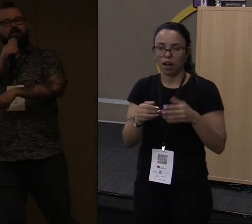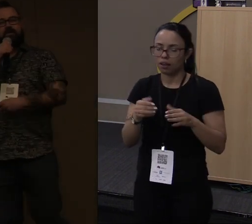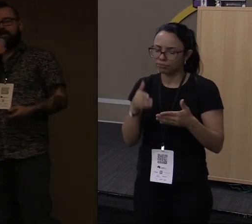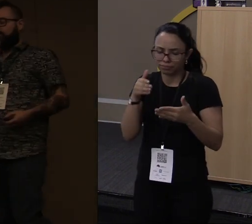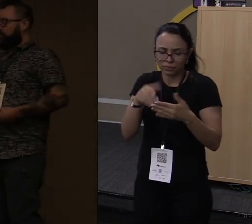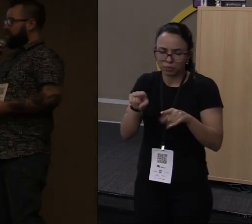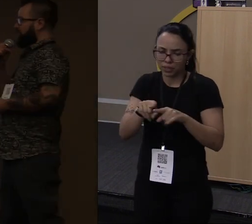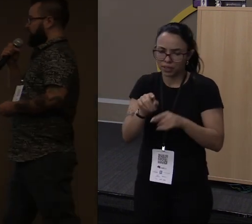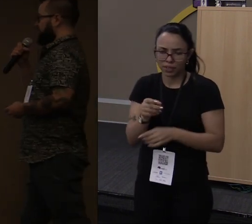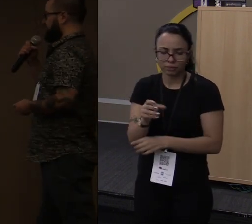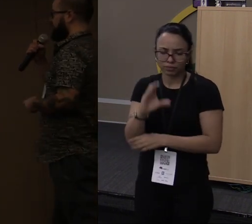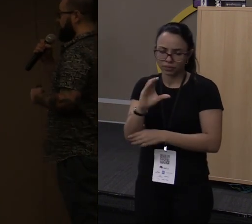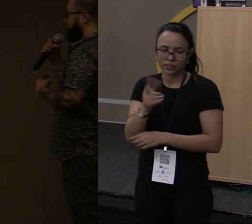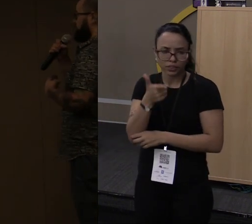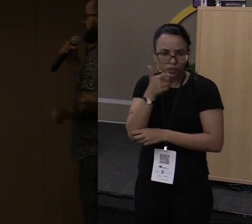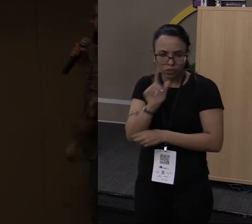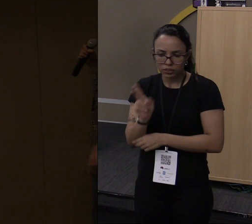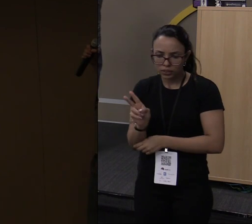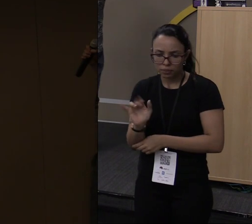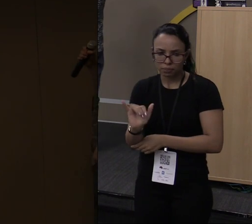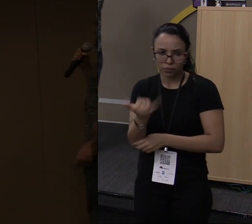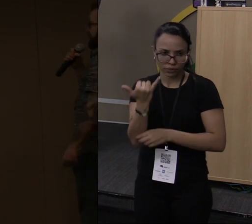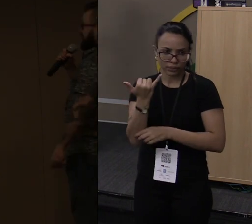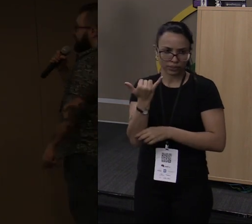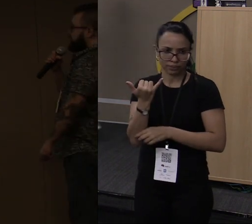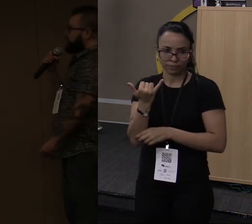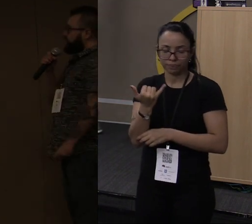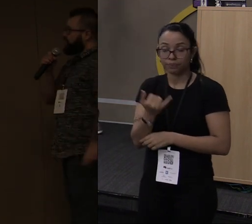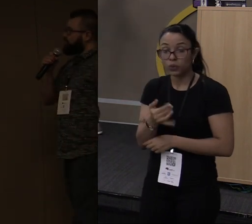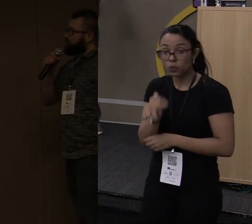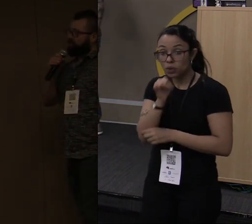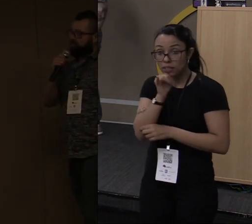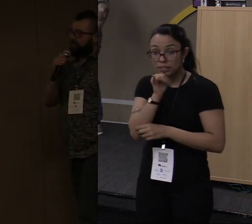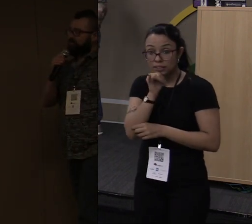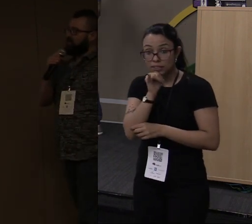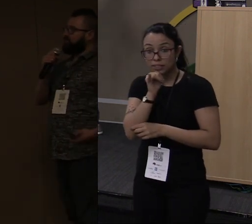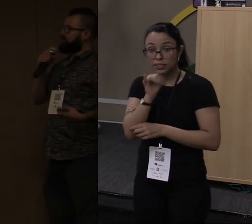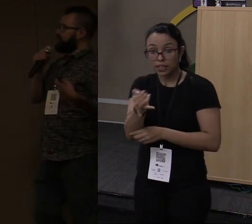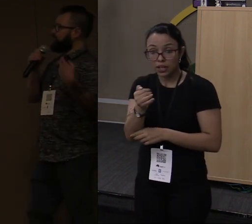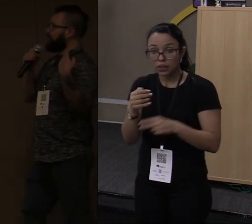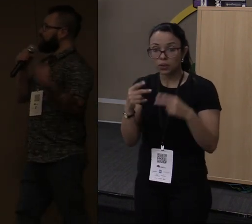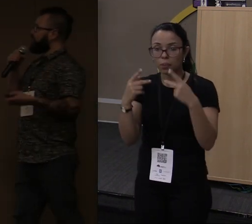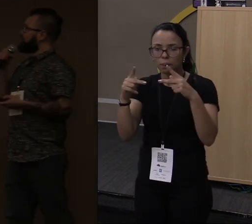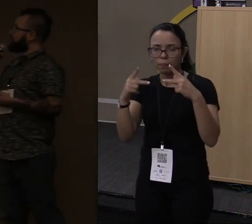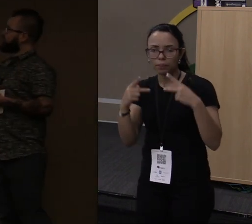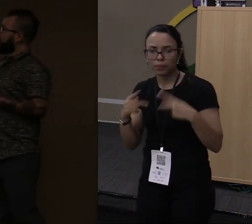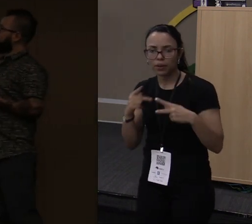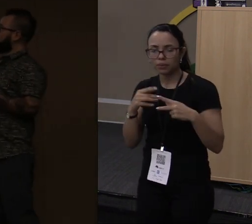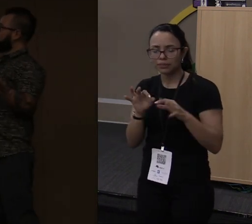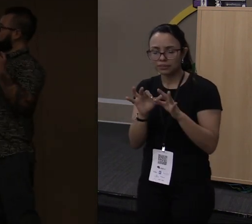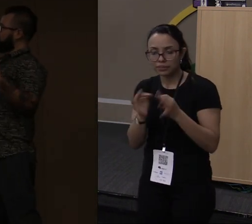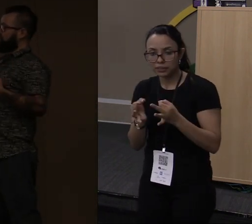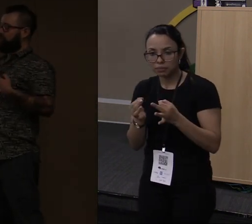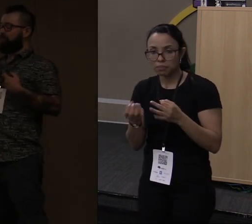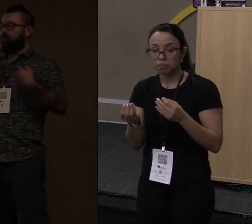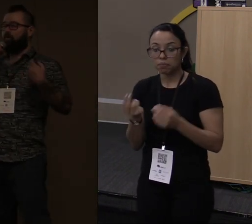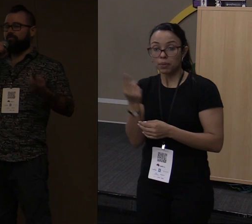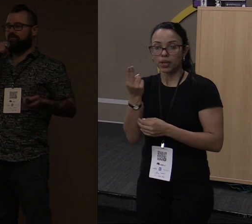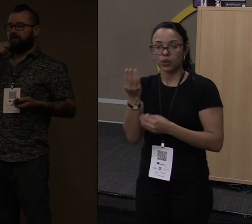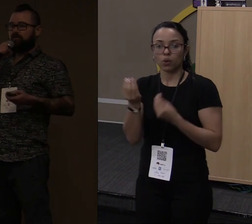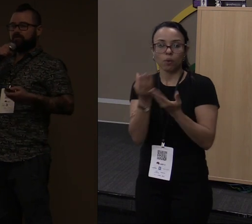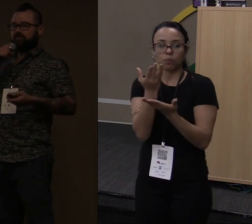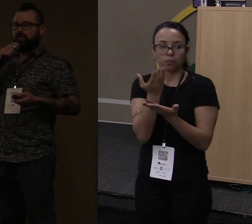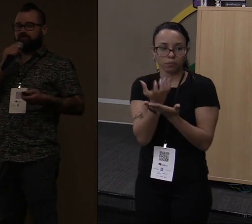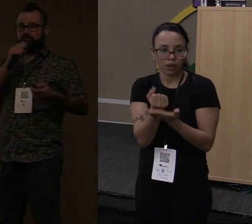consegue reaproveitar as coisas de Rust. Um exemplo de um programa em Rust bem simples. Primeiro, como é que você instala Rust? A forma